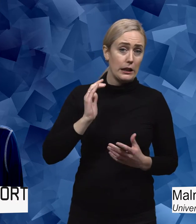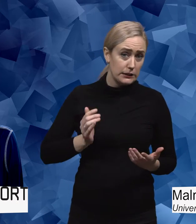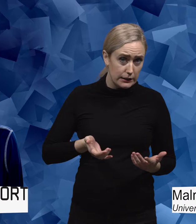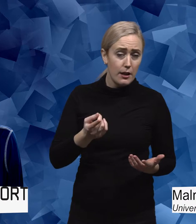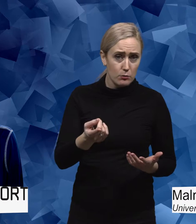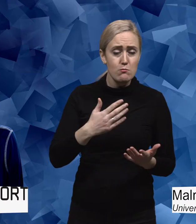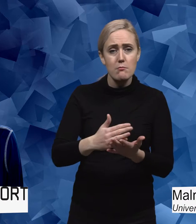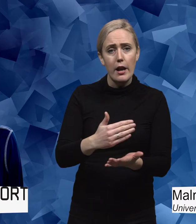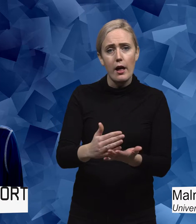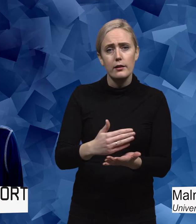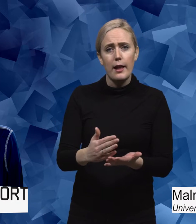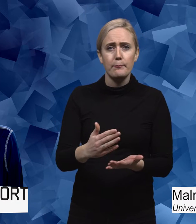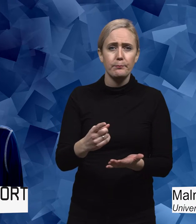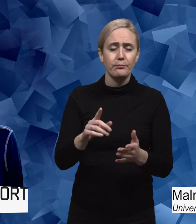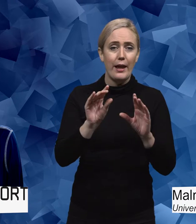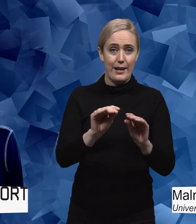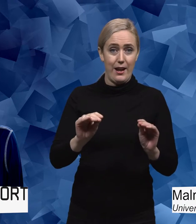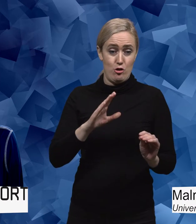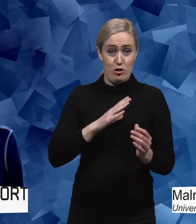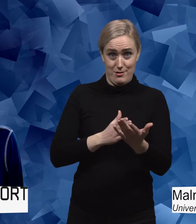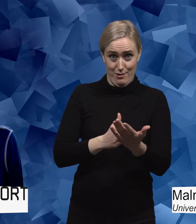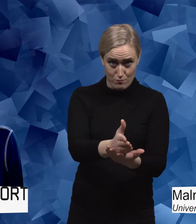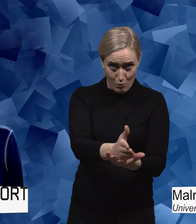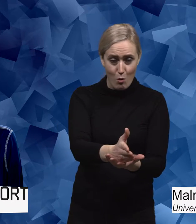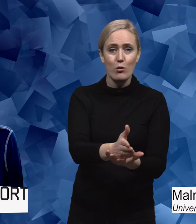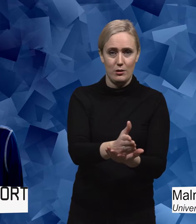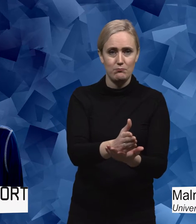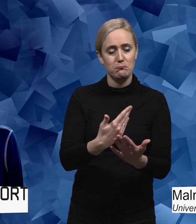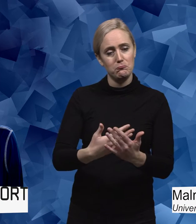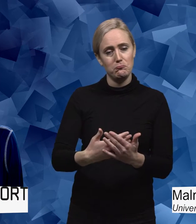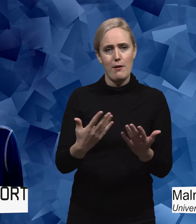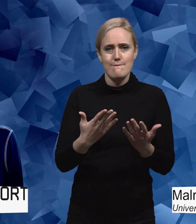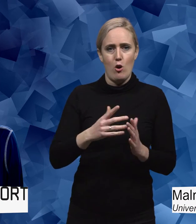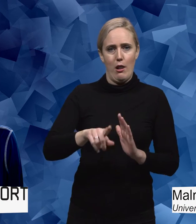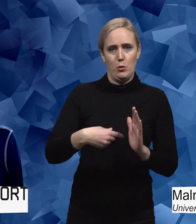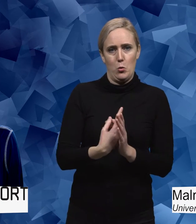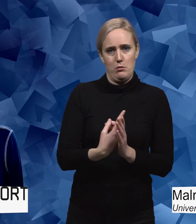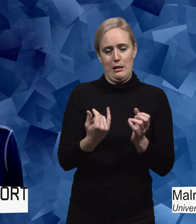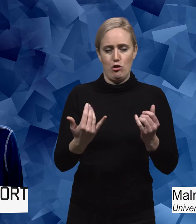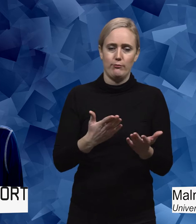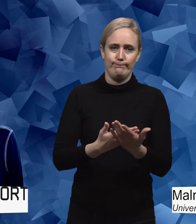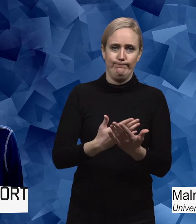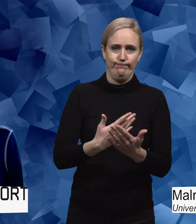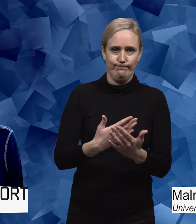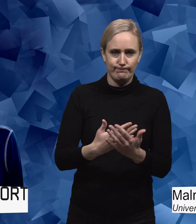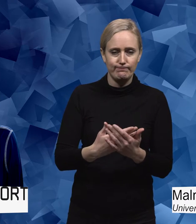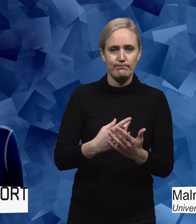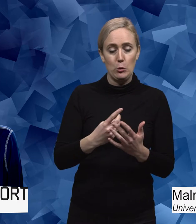att läraren hade en genomgång av lektionen, av vad de skulle göra i början av lektionen. Och sen så inför alla